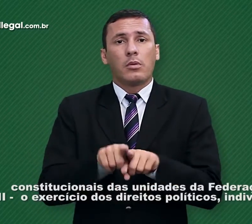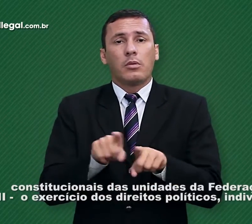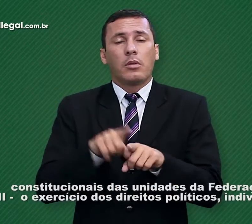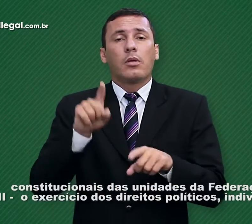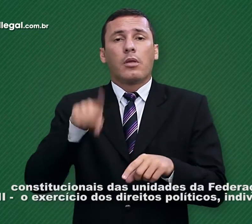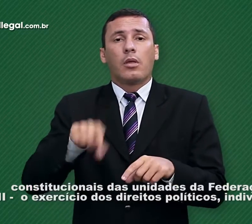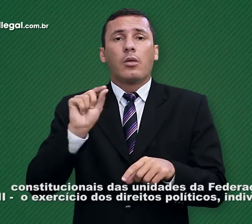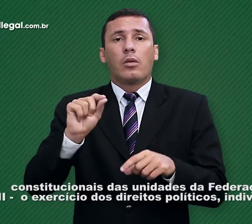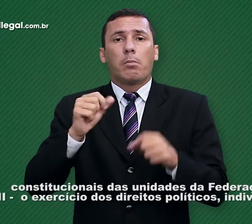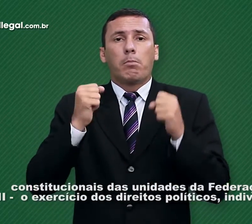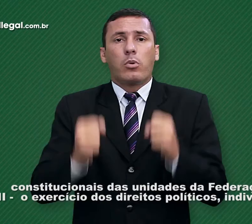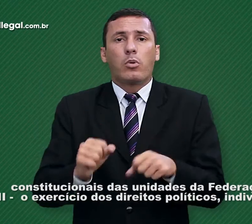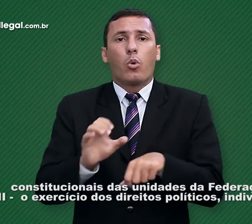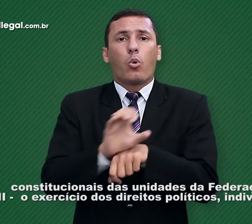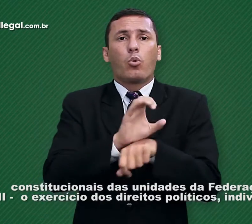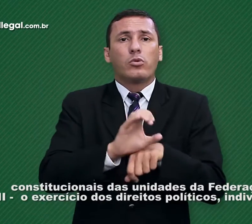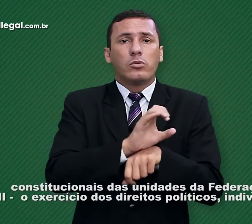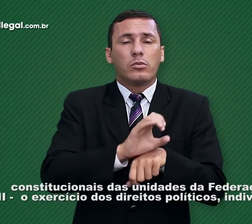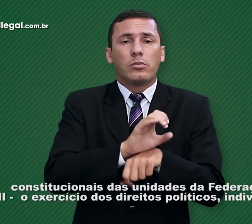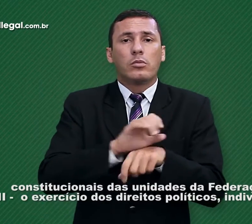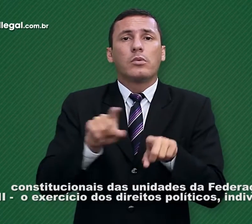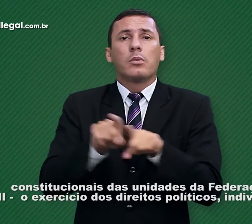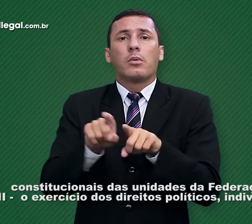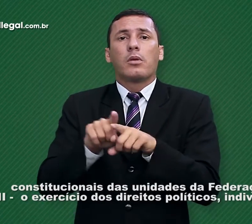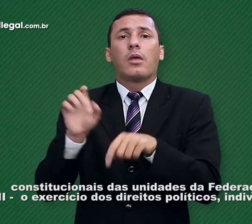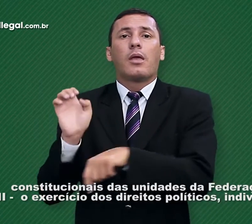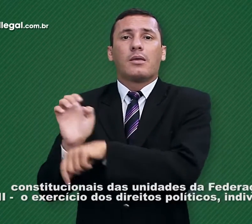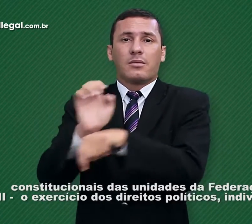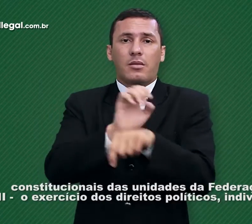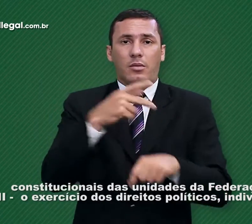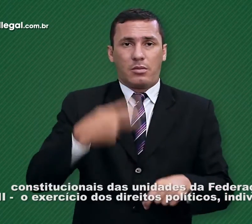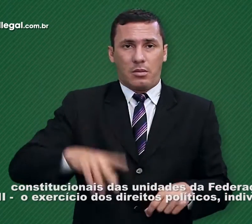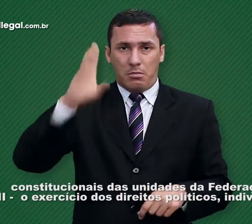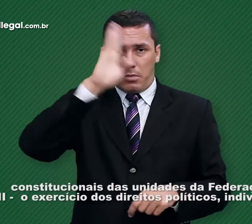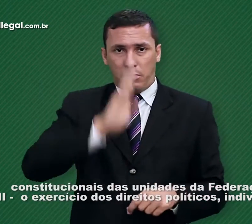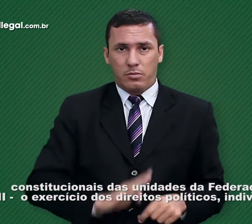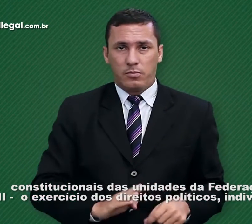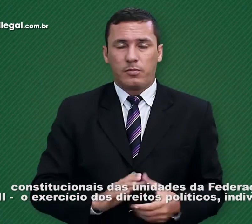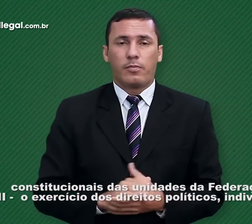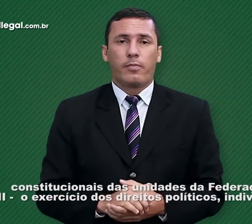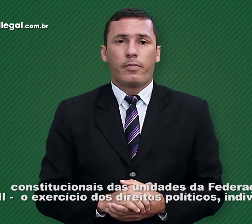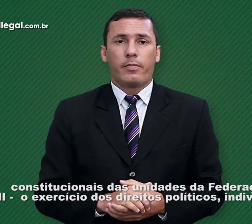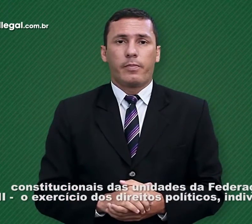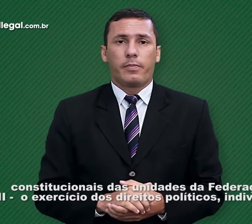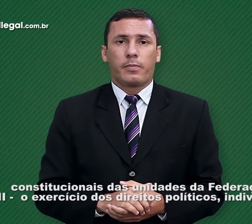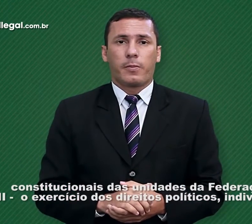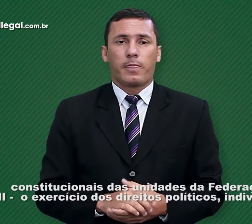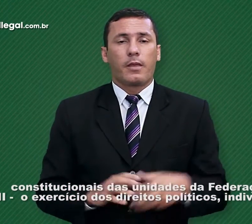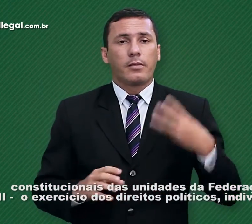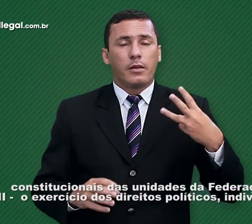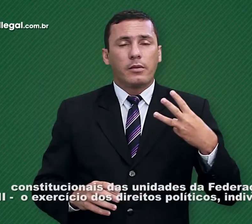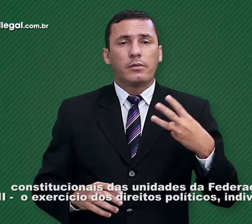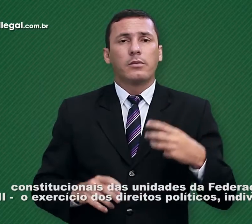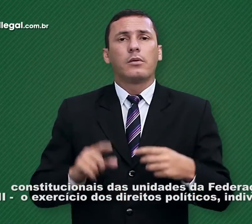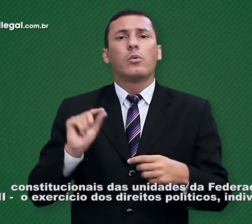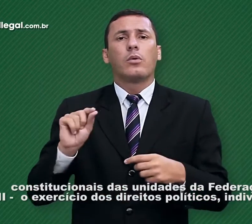Constitucionais das Unidades da Federação. 3. O exercício dos direitos políticos,